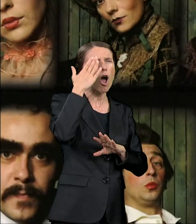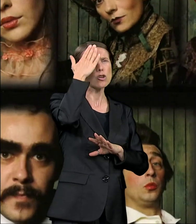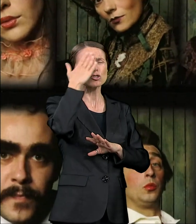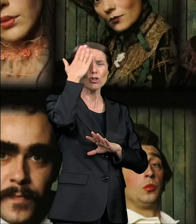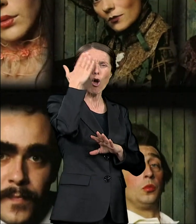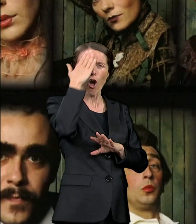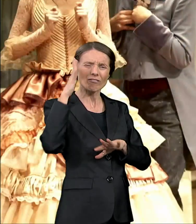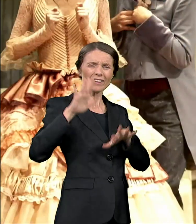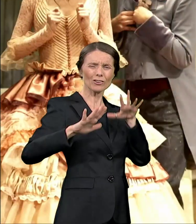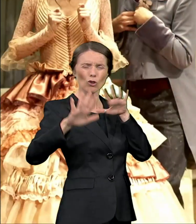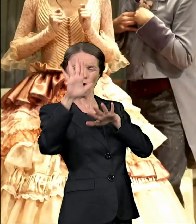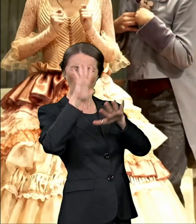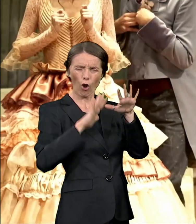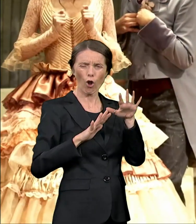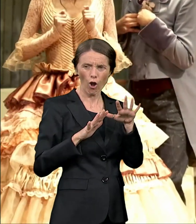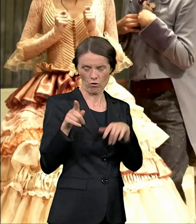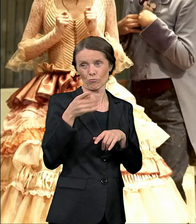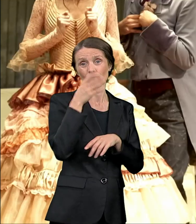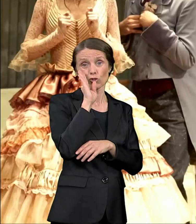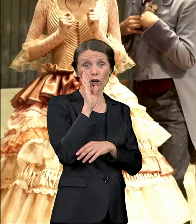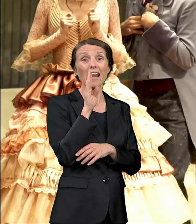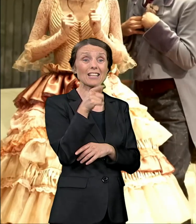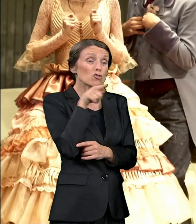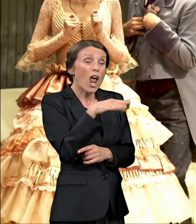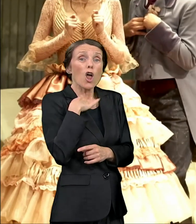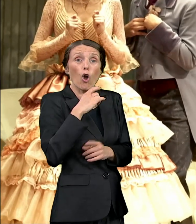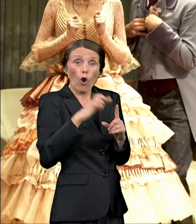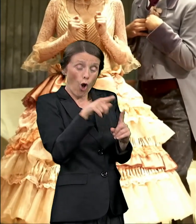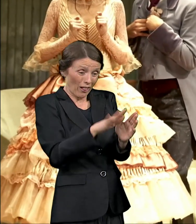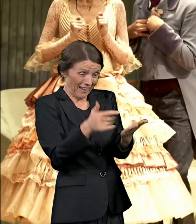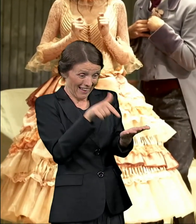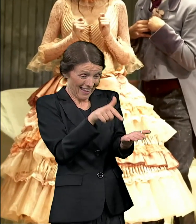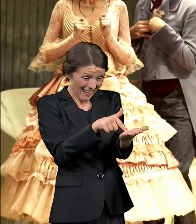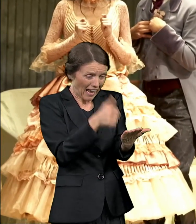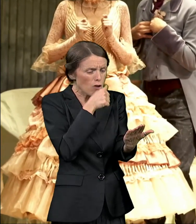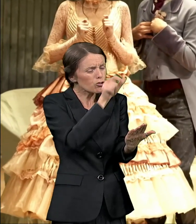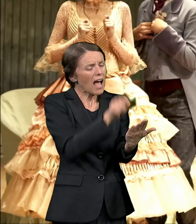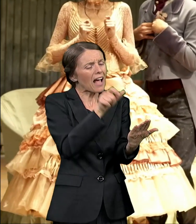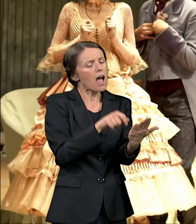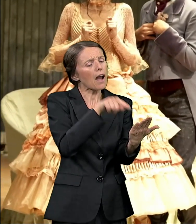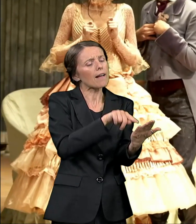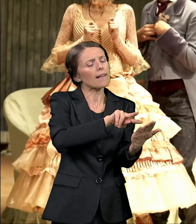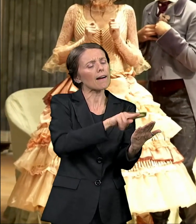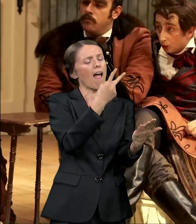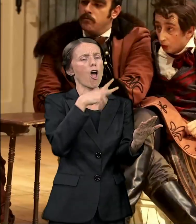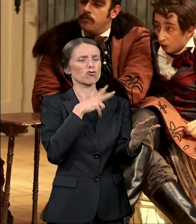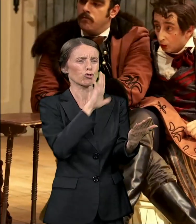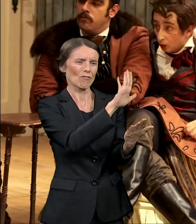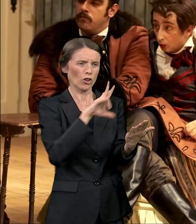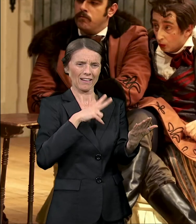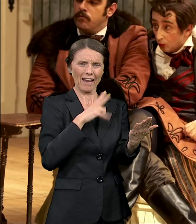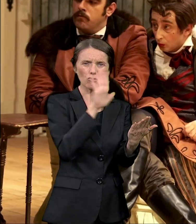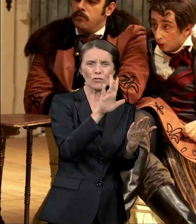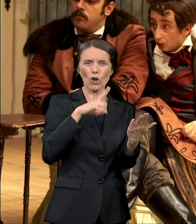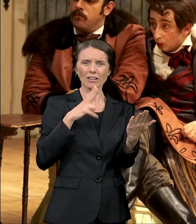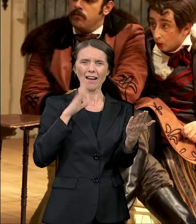kraja u organiku životinsku, po karakterima, htenjima, je potpuno i komedijski, i dramatuš,